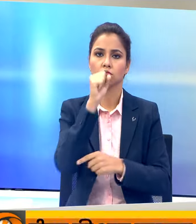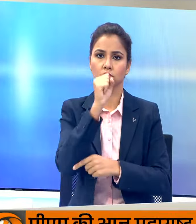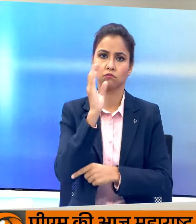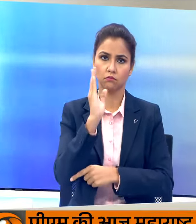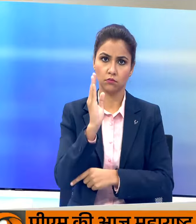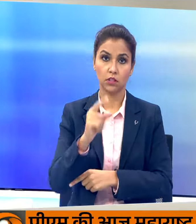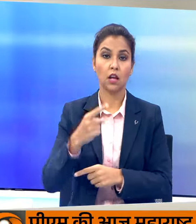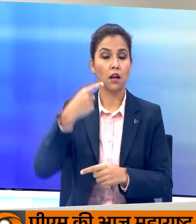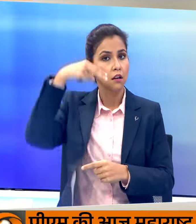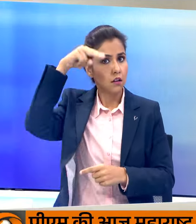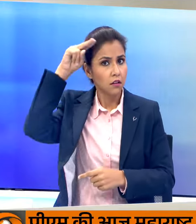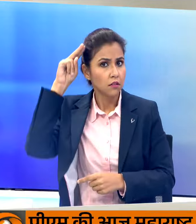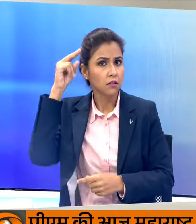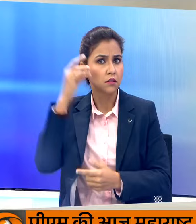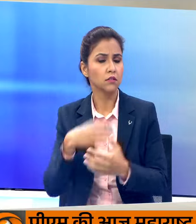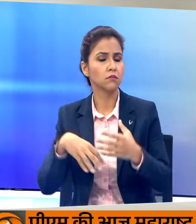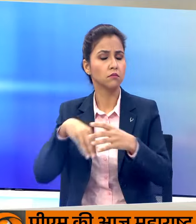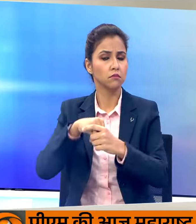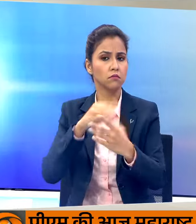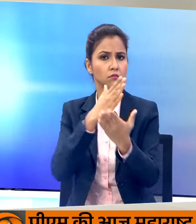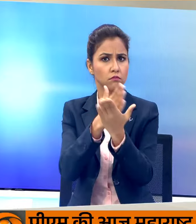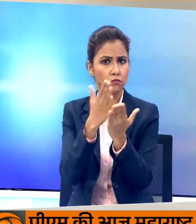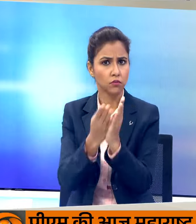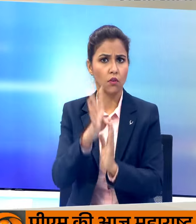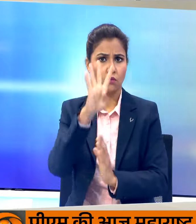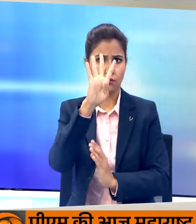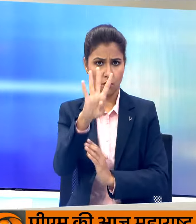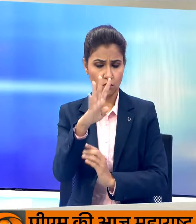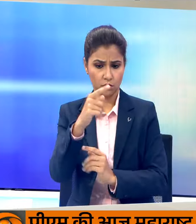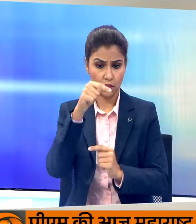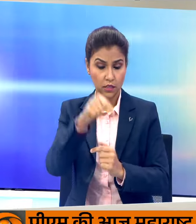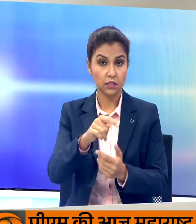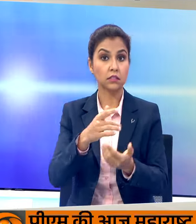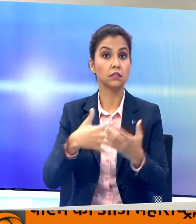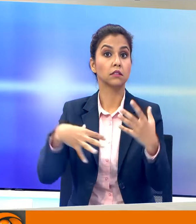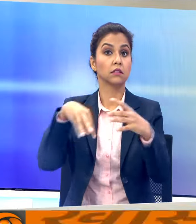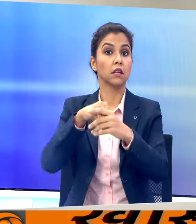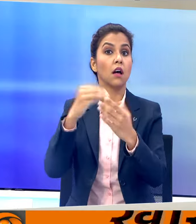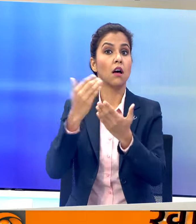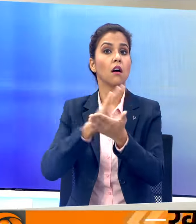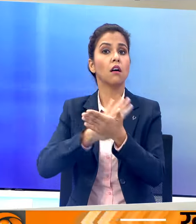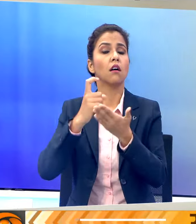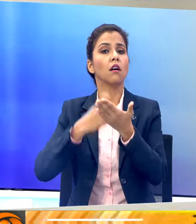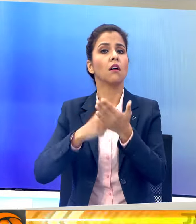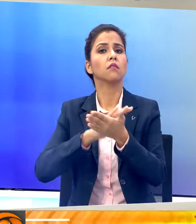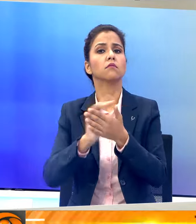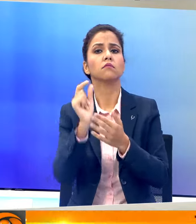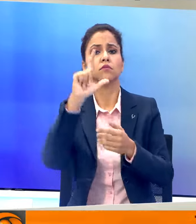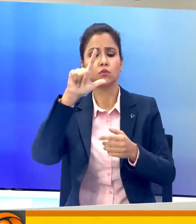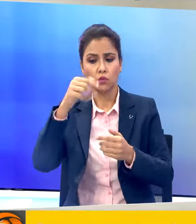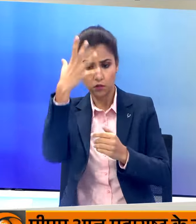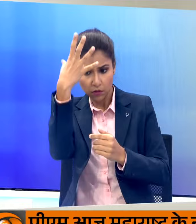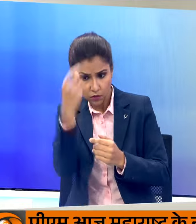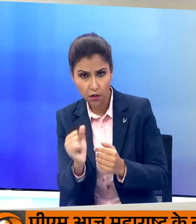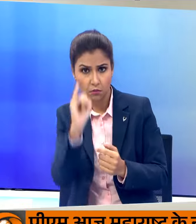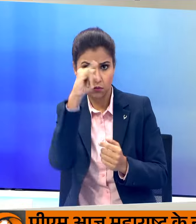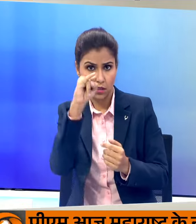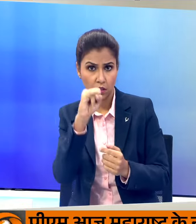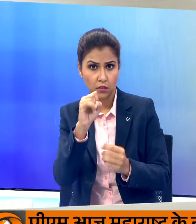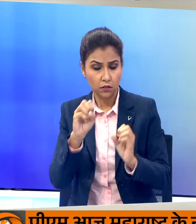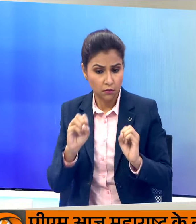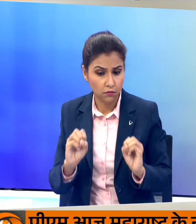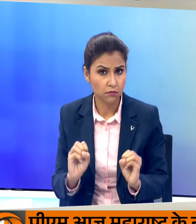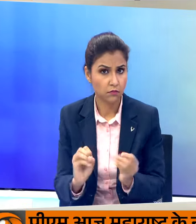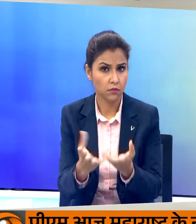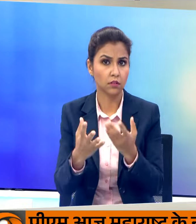प्रतिष्ठान में चार सत्रों में आयोजित होने वाले इस सम्मेलन में राहूल शाम छे बजे से आयोजित एक सत्र को